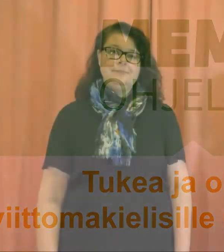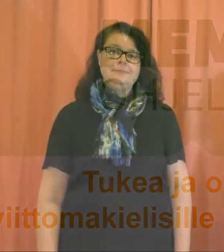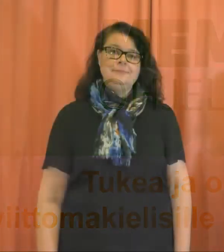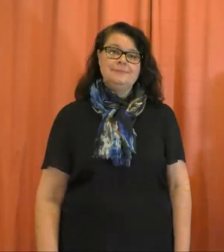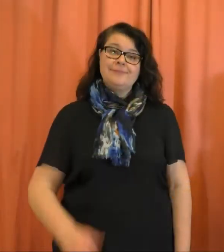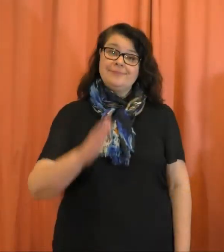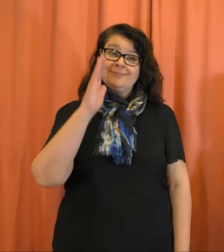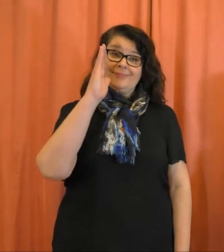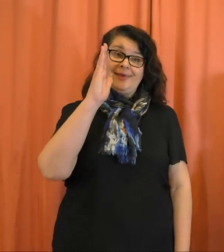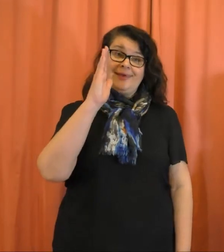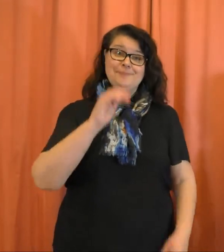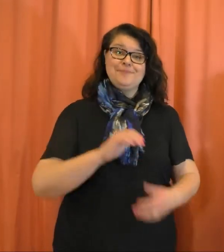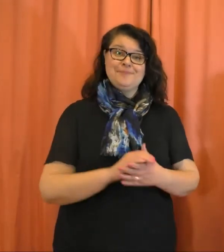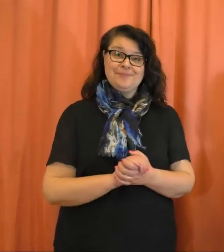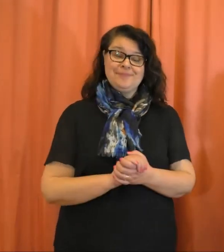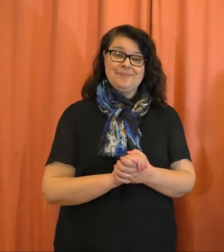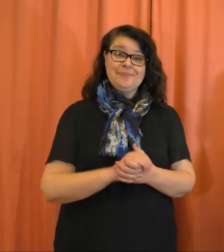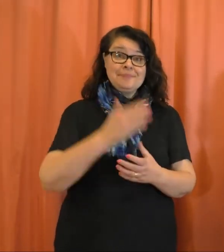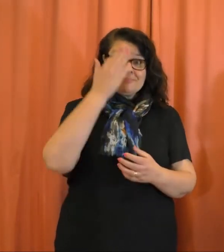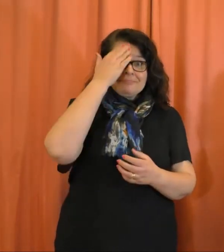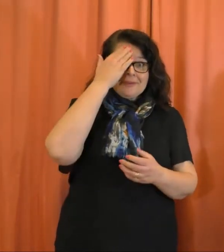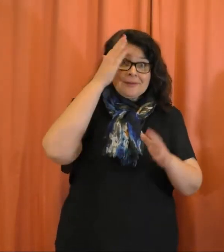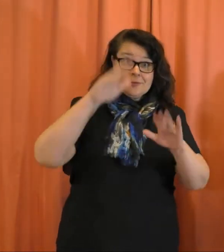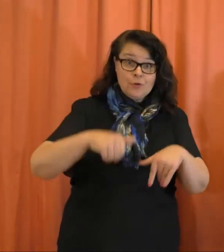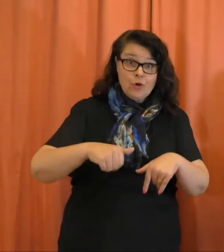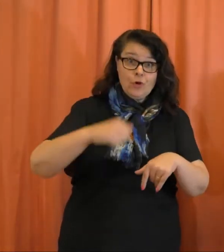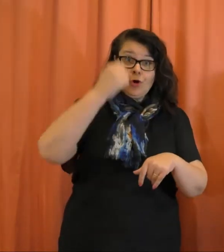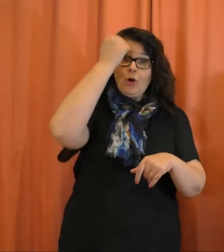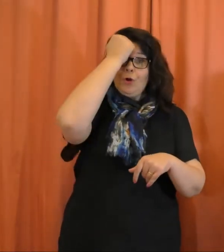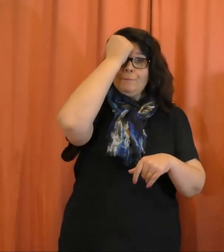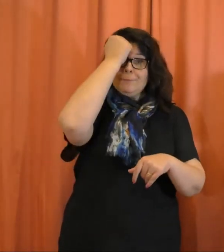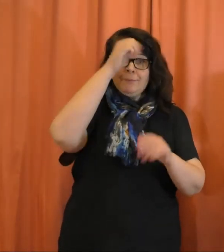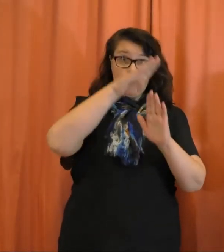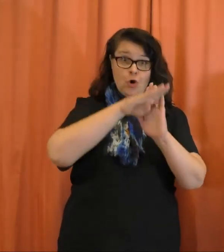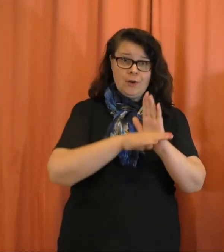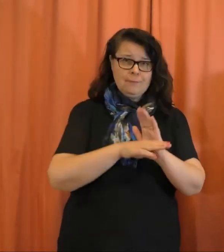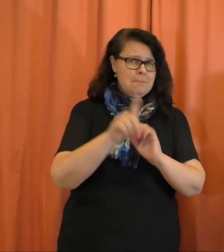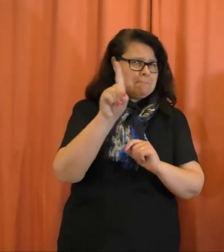Hei! Tiedätkö jo, mikä on Memo-ohjelma?